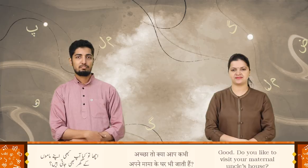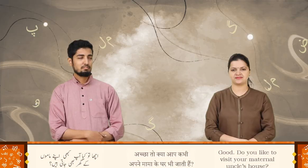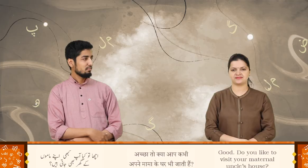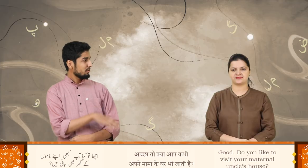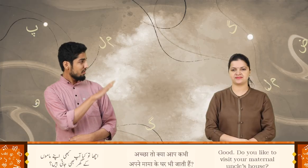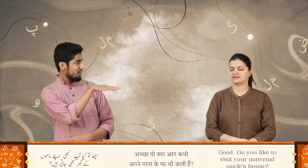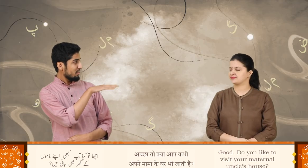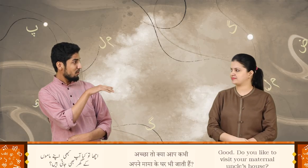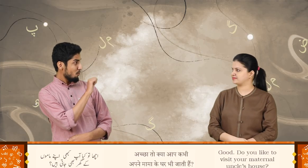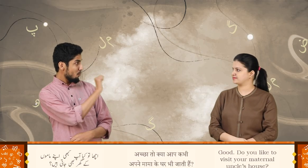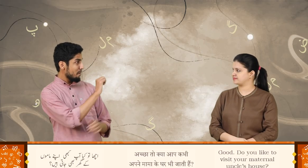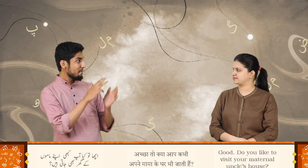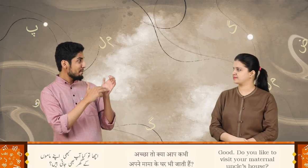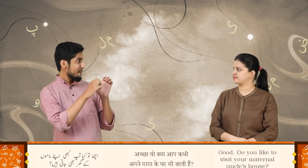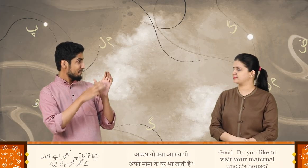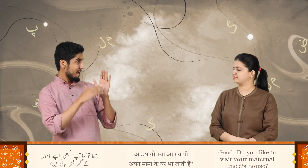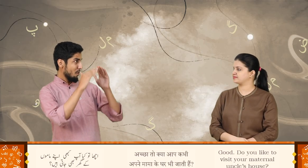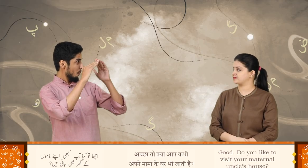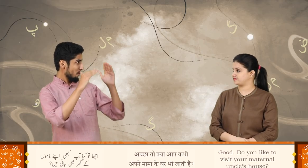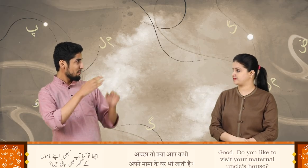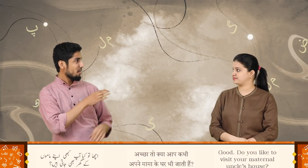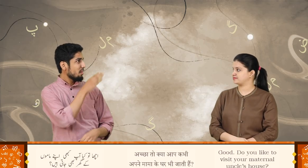اچھا تو کیا آپ کبھی اپنے ماموں کے گھر بھی جاتی ہیں؟